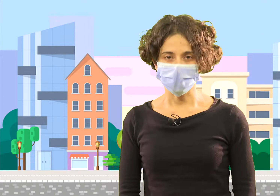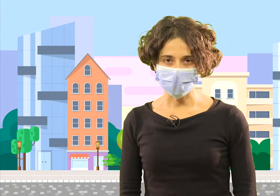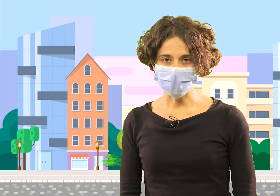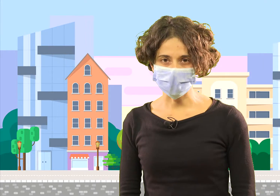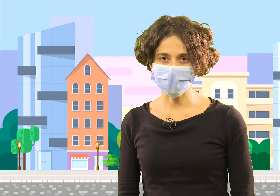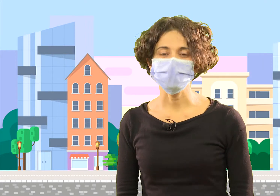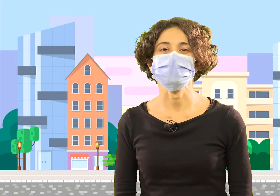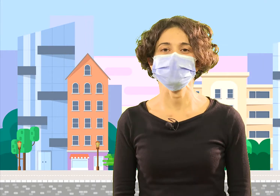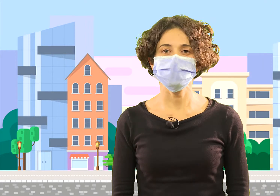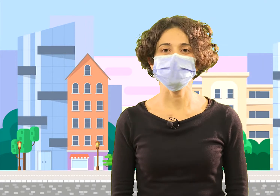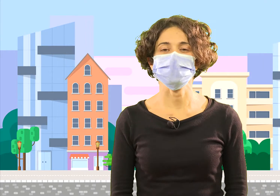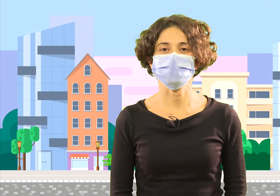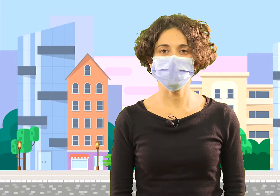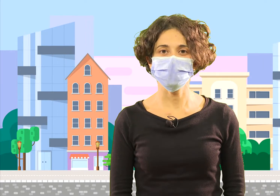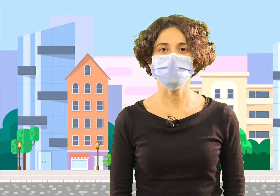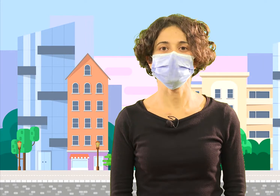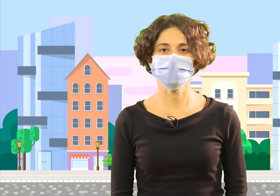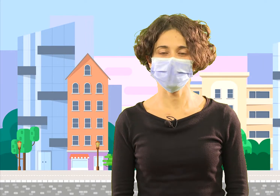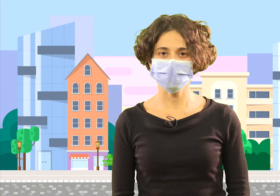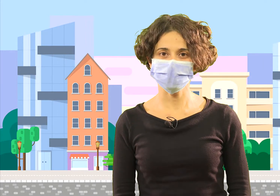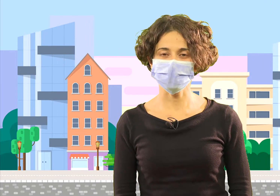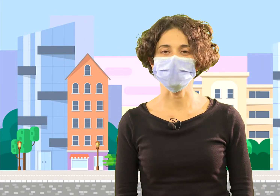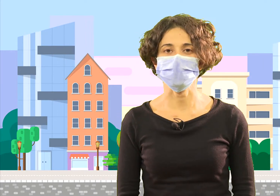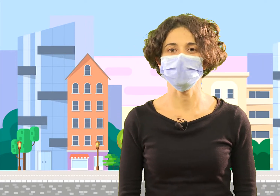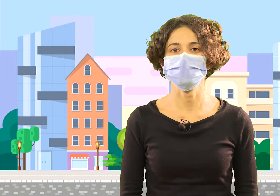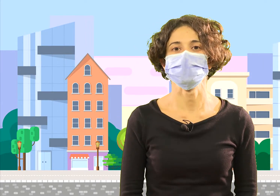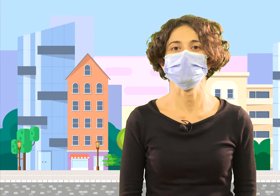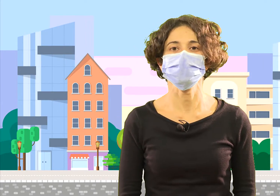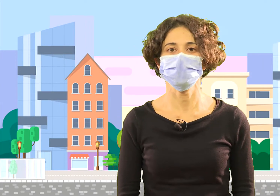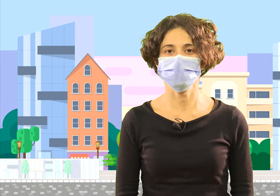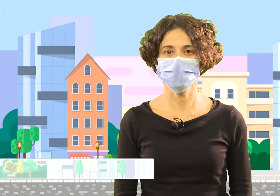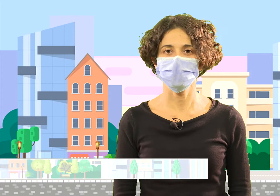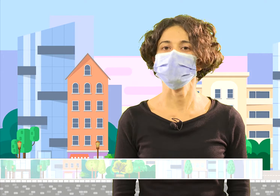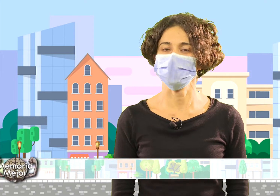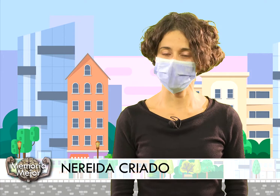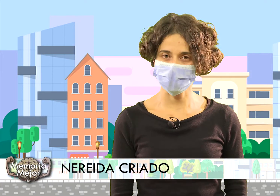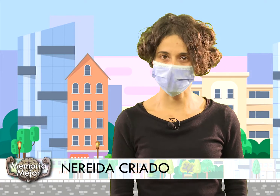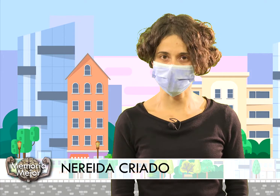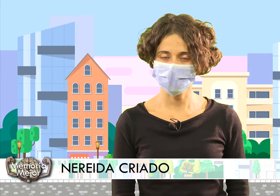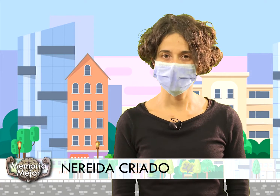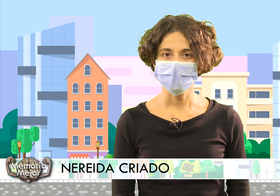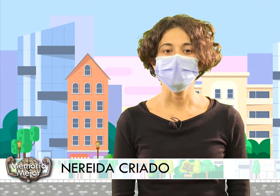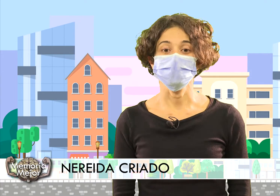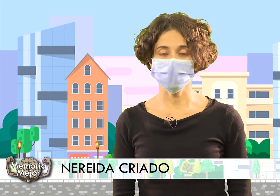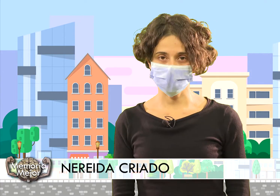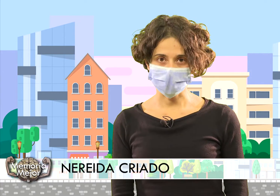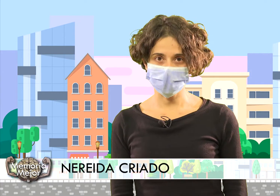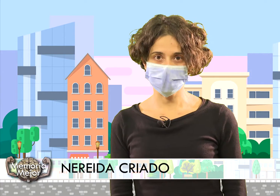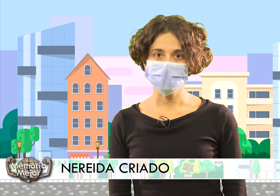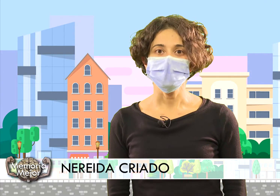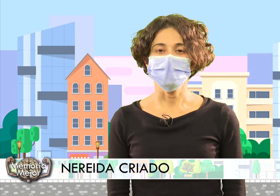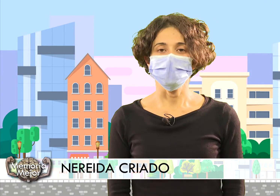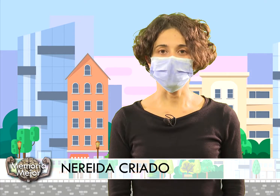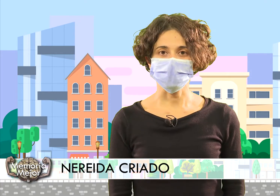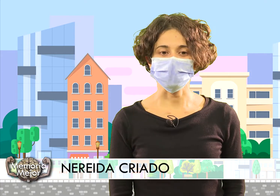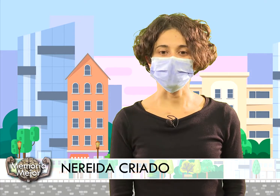Hola, buenas, bienvenidos y bienvenidas una semana más al programa de entrenamiento de la memoria, Memoria Mejor. Yo soy Nereida